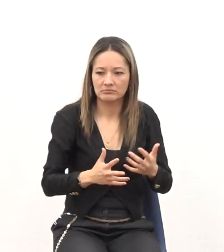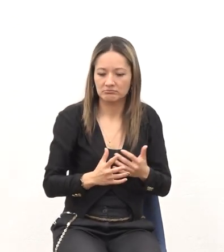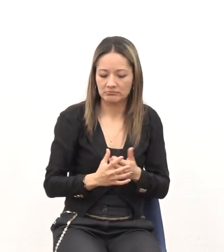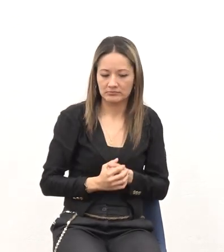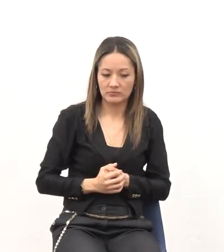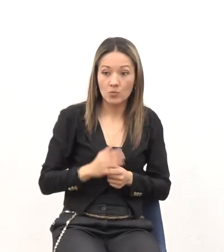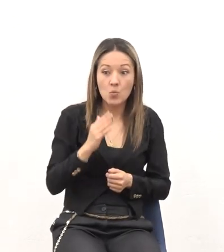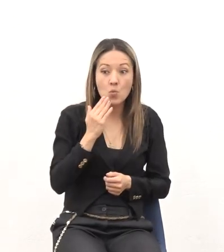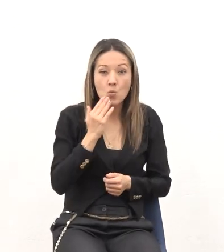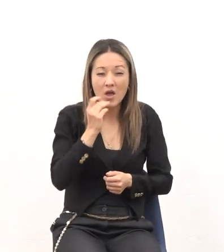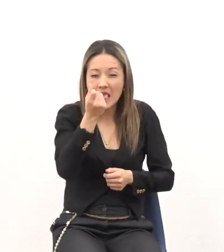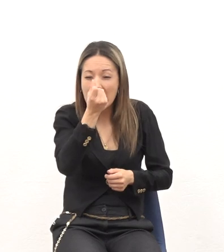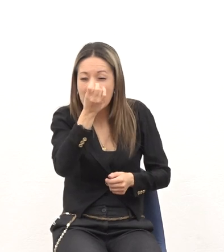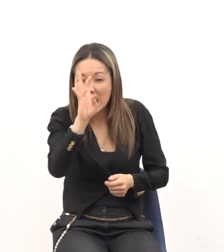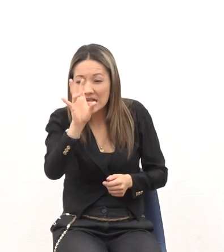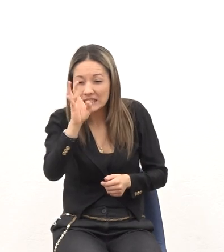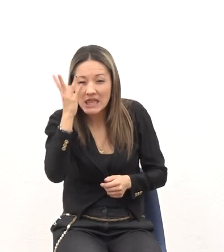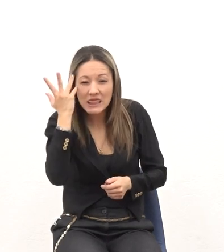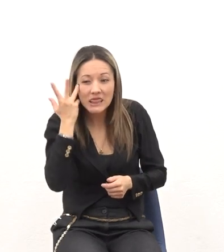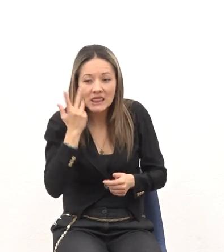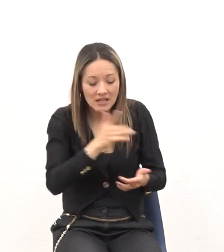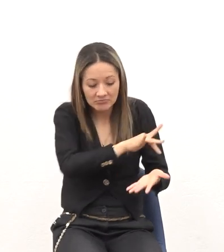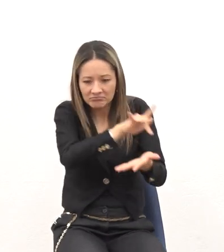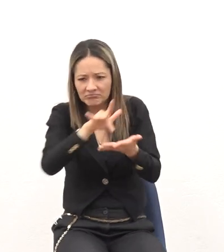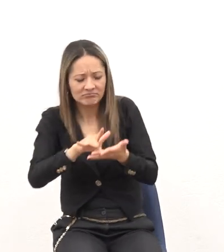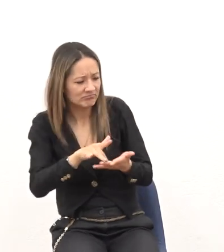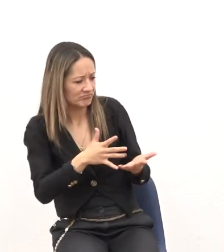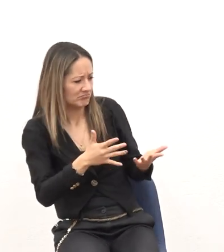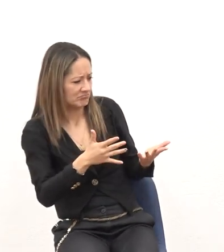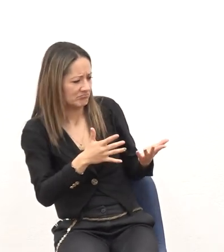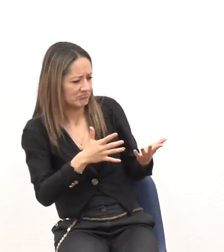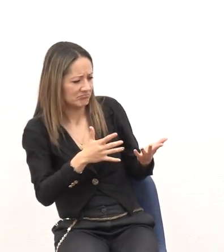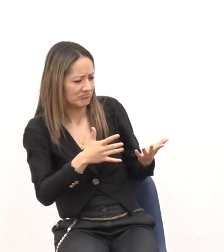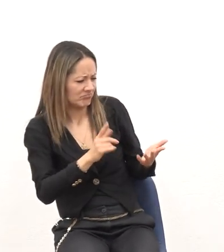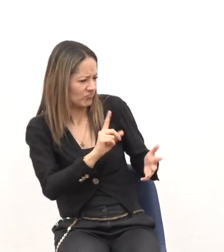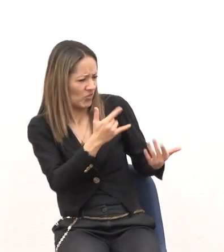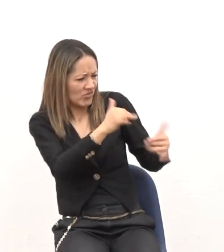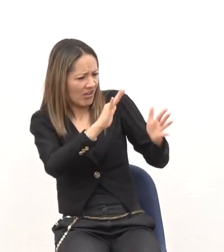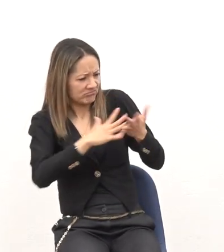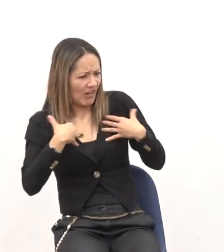Cuando a los 15 días Ya vuelve Y me dice No viejo Usted se recuperó De la nariz